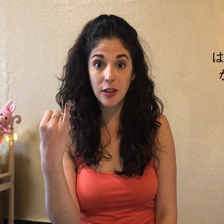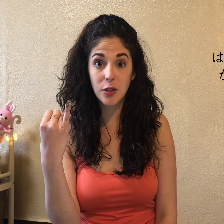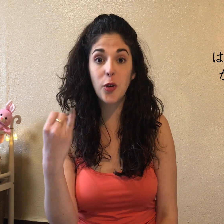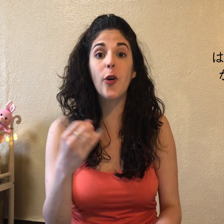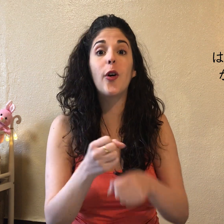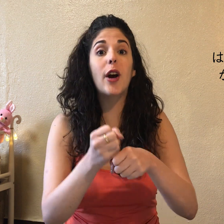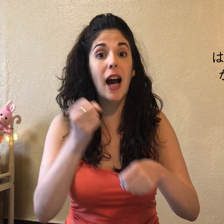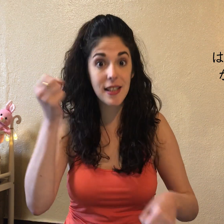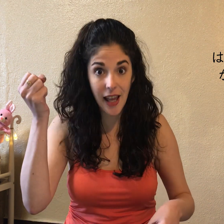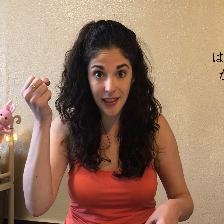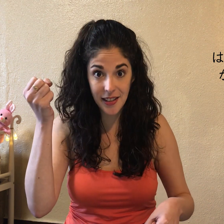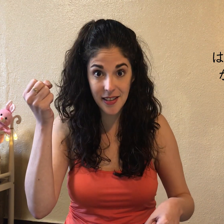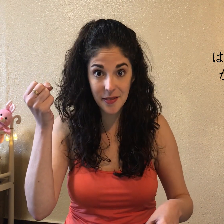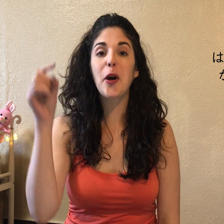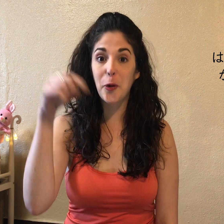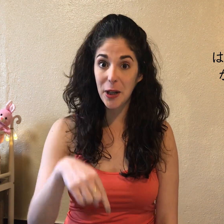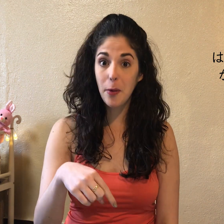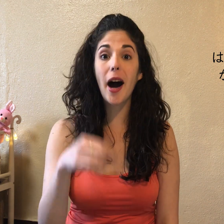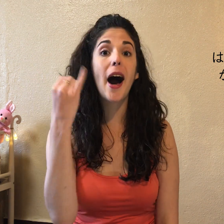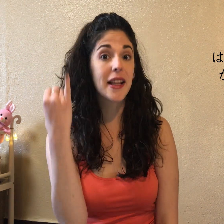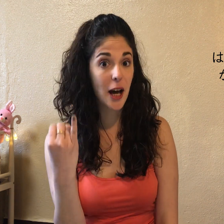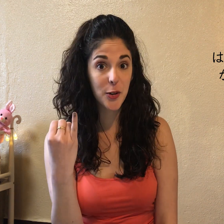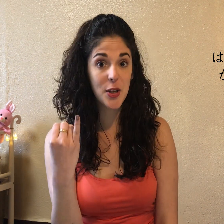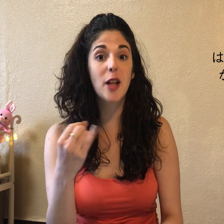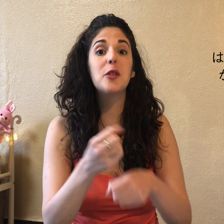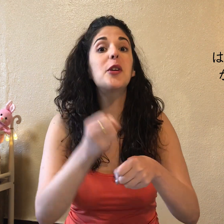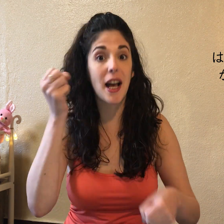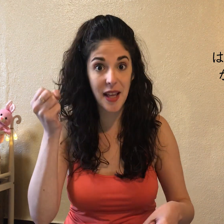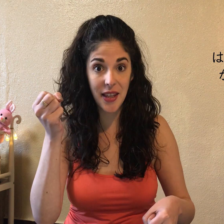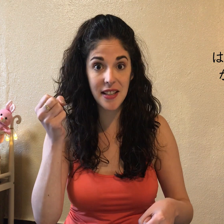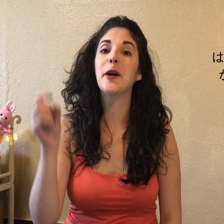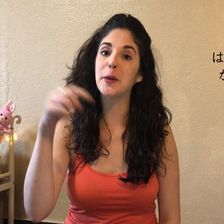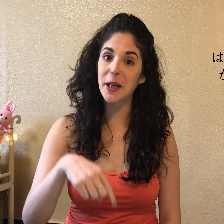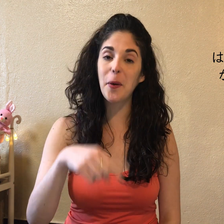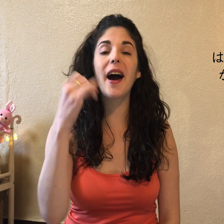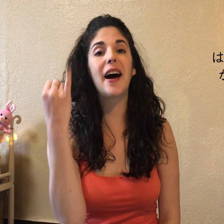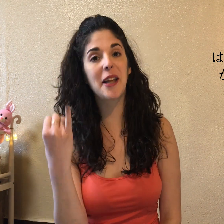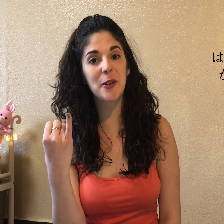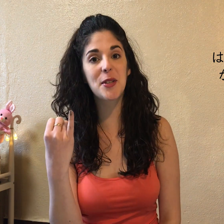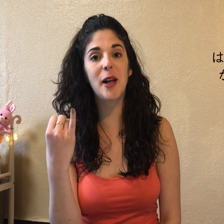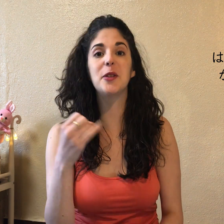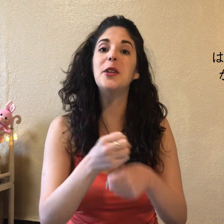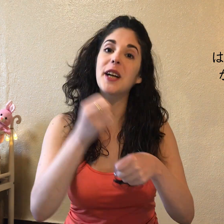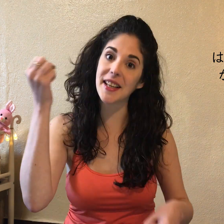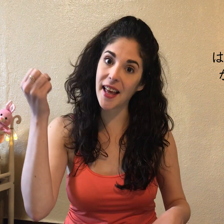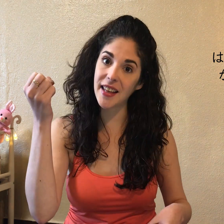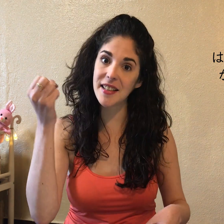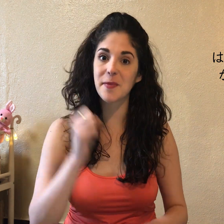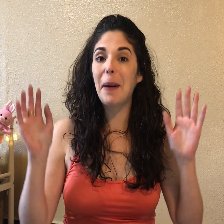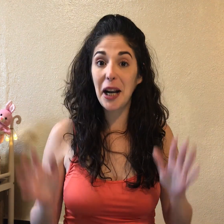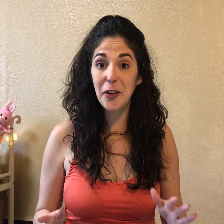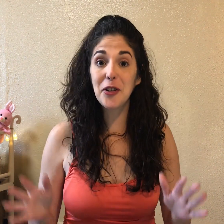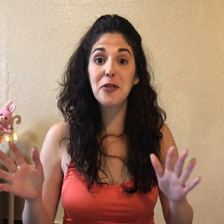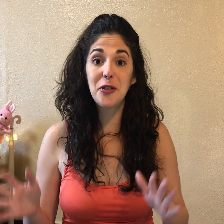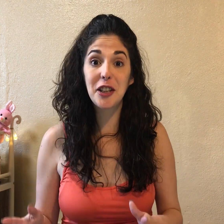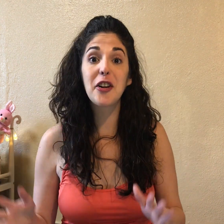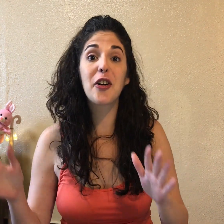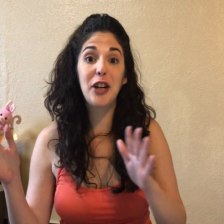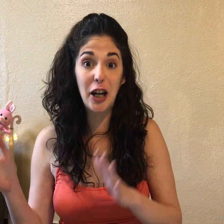no casa des. Koreba Hanako-san no casa des. Koreba Hanako-san no casa des. Para no confundirnos con el